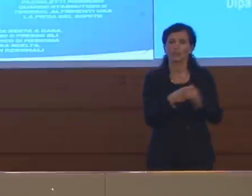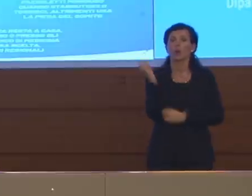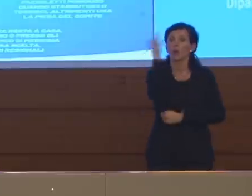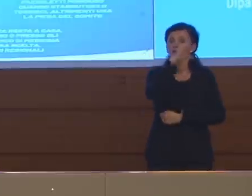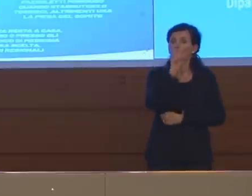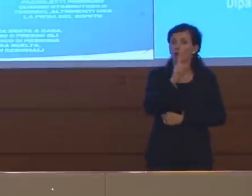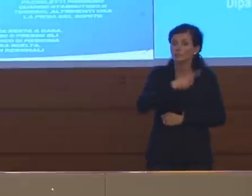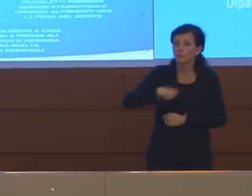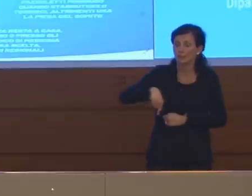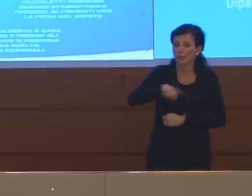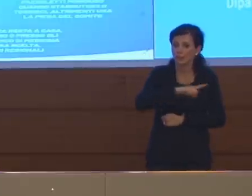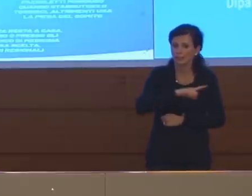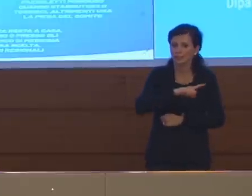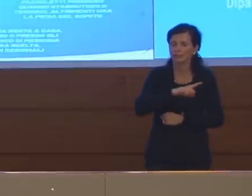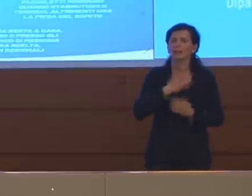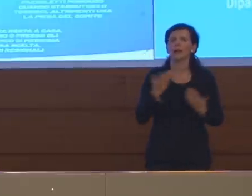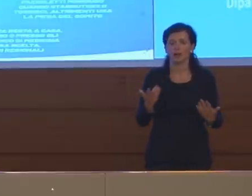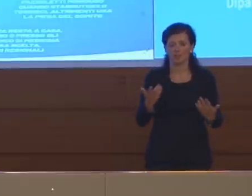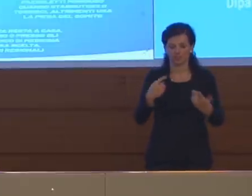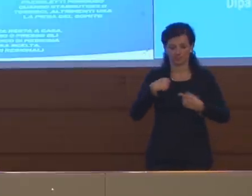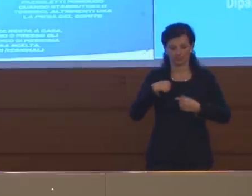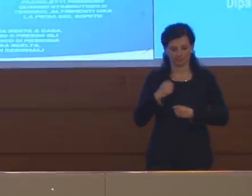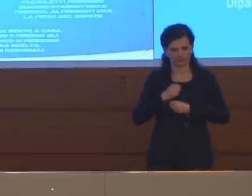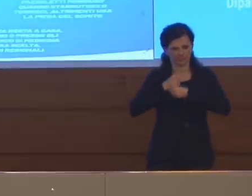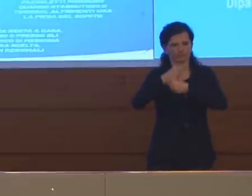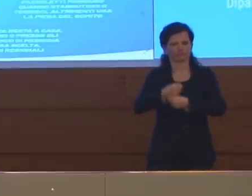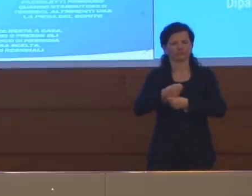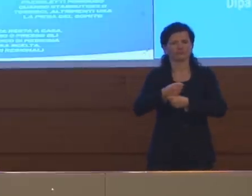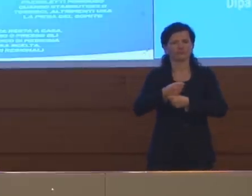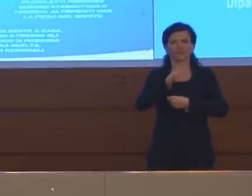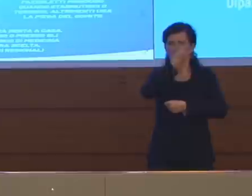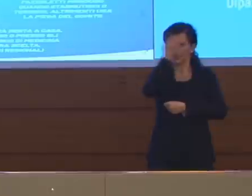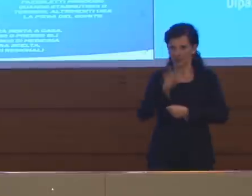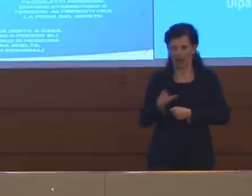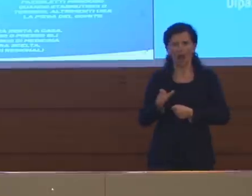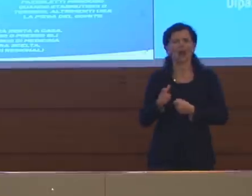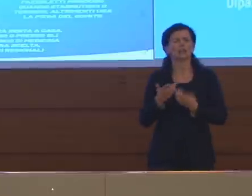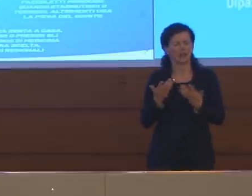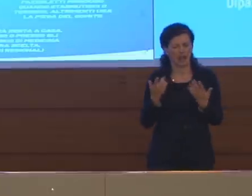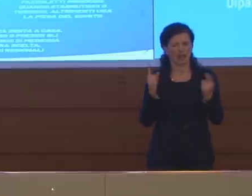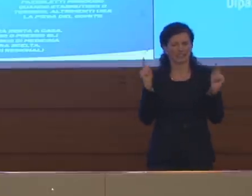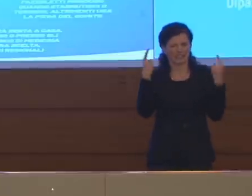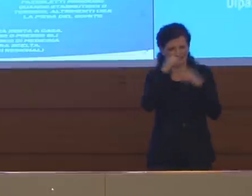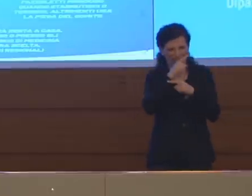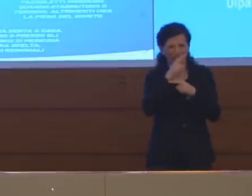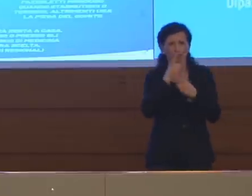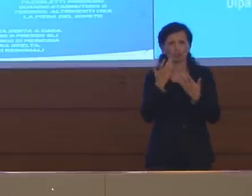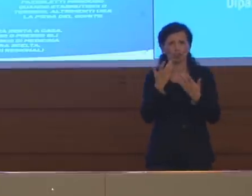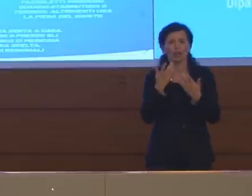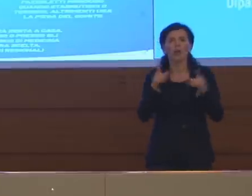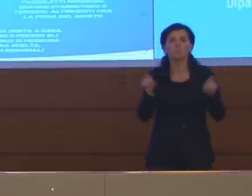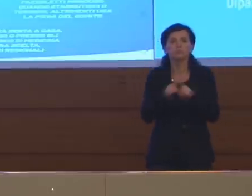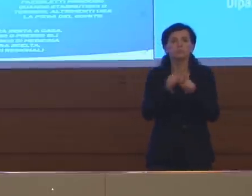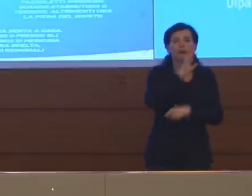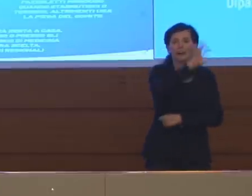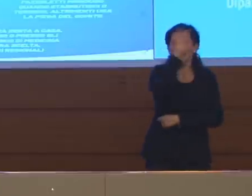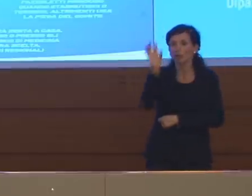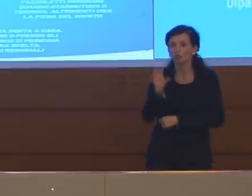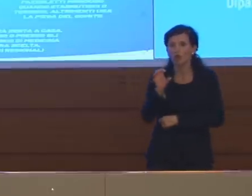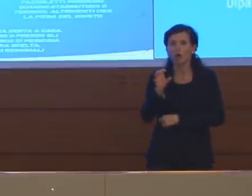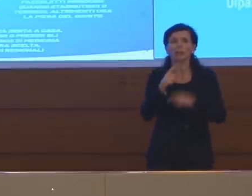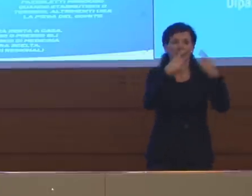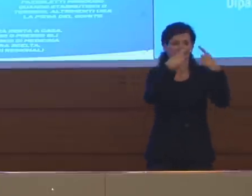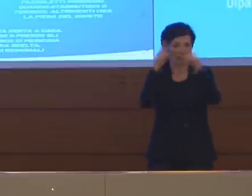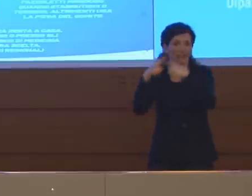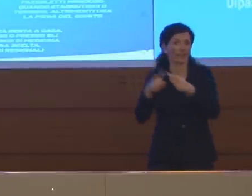rappresentare il Paese in maniera univoca è difficile, ma anche le regioni di grandi regioni hanno delle differenze